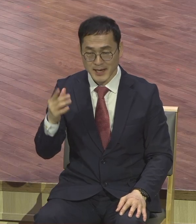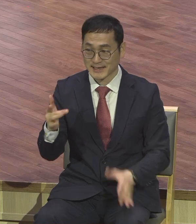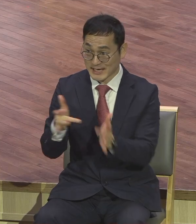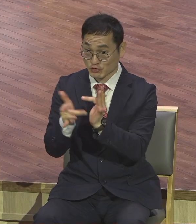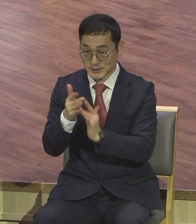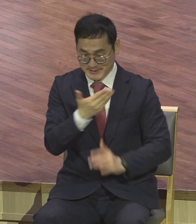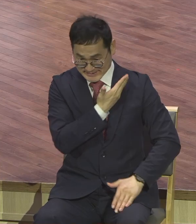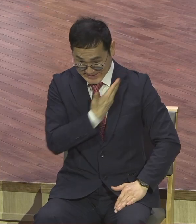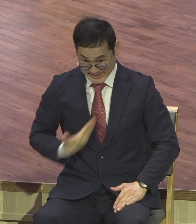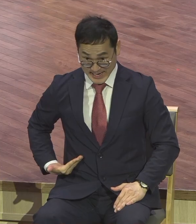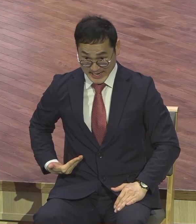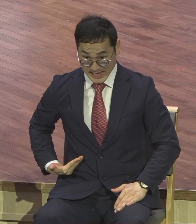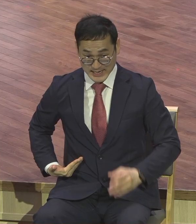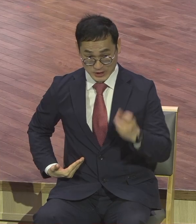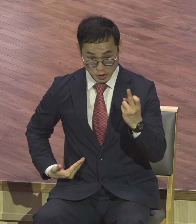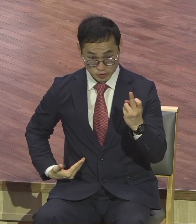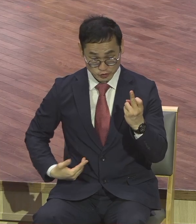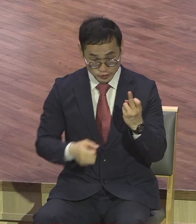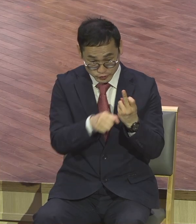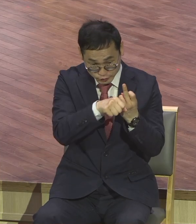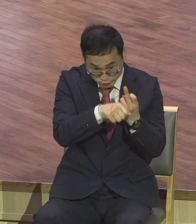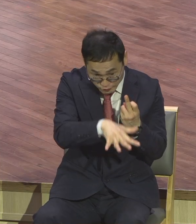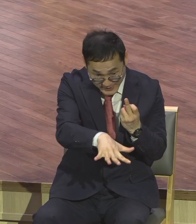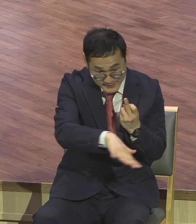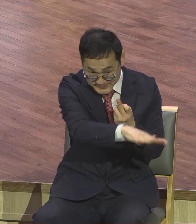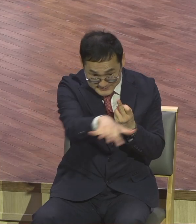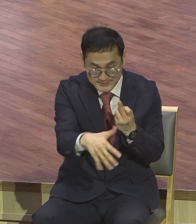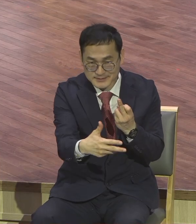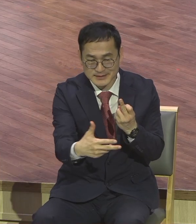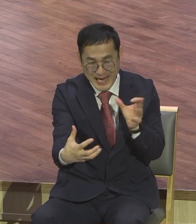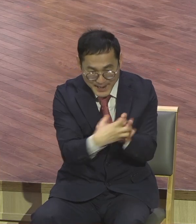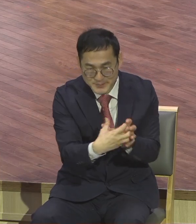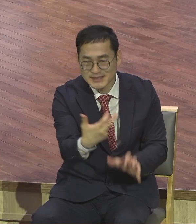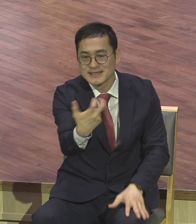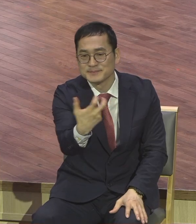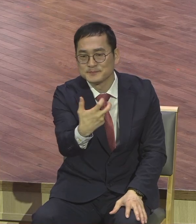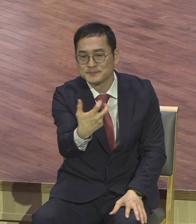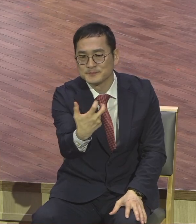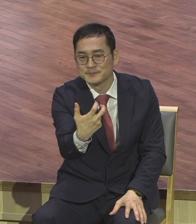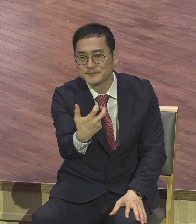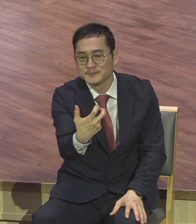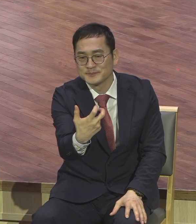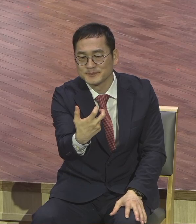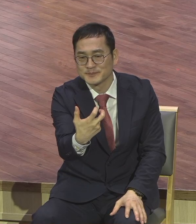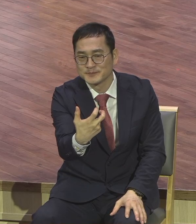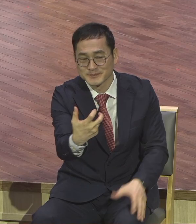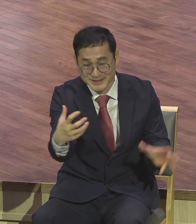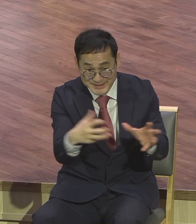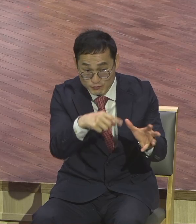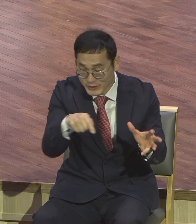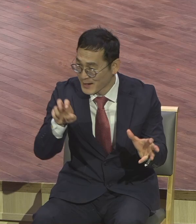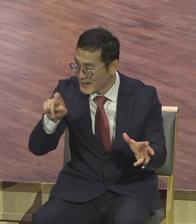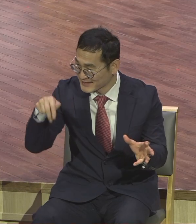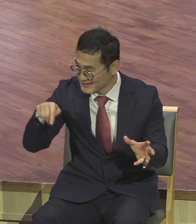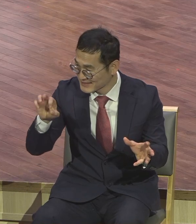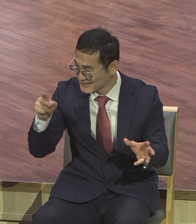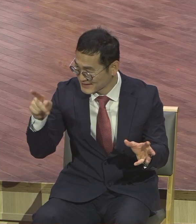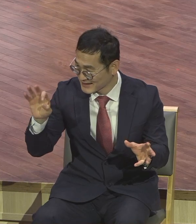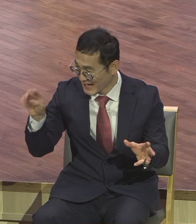70인 12명 다음에 70인이 있었거든요. 이 70인 중에 한 사람이었을 것이다. 성경에는 마띠아의 이후